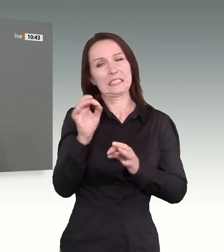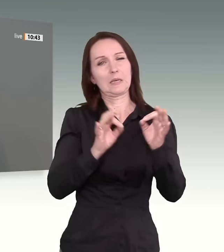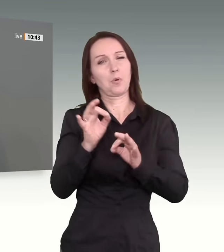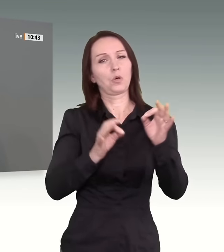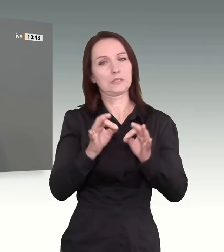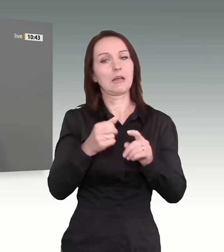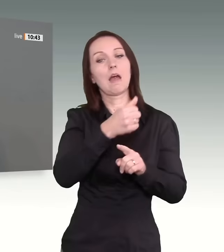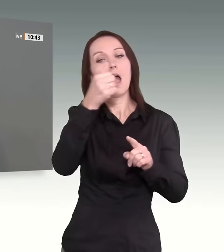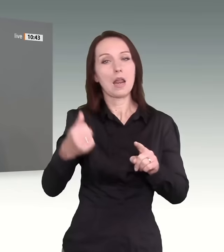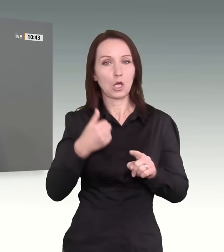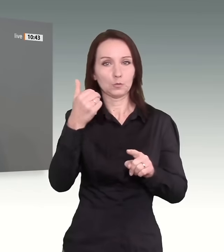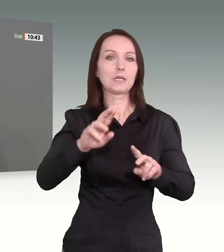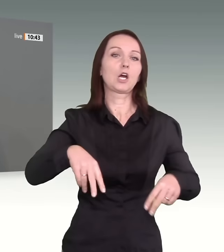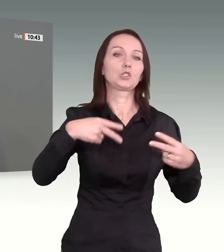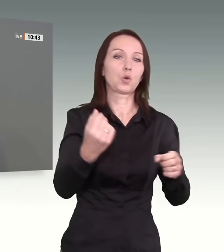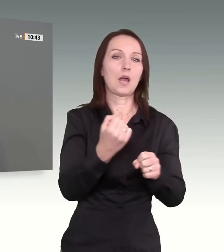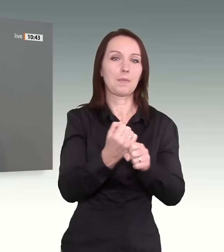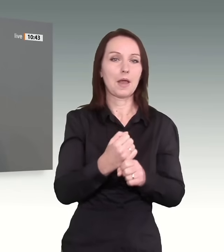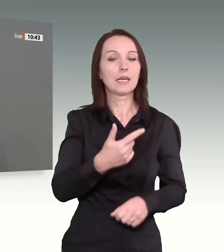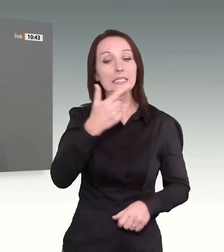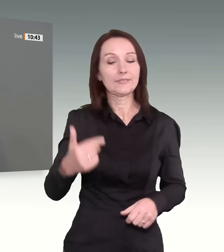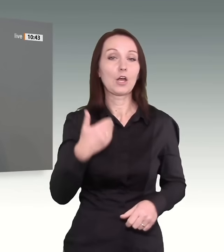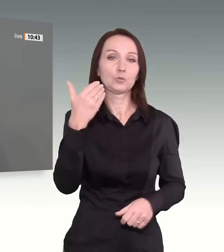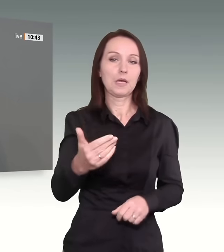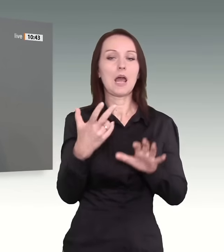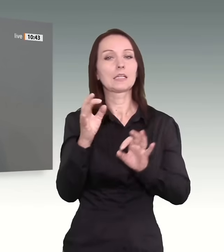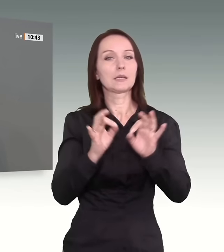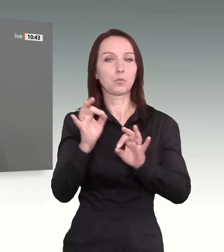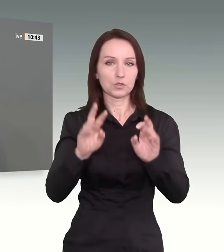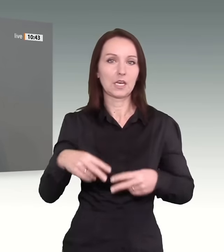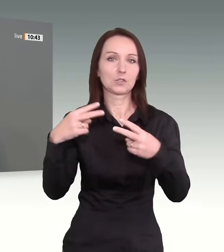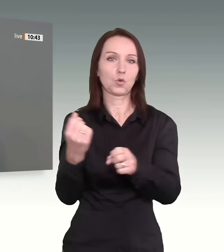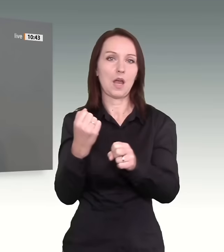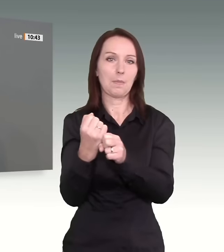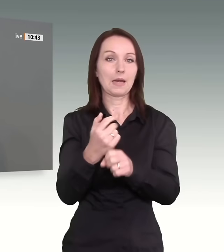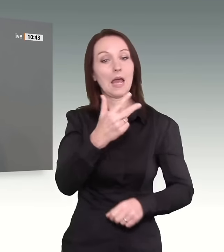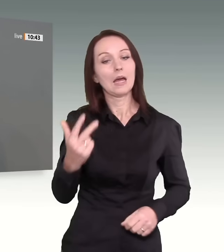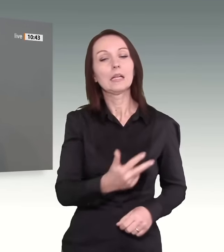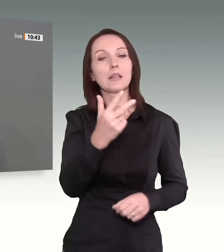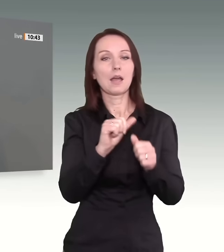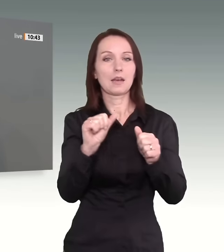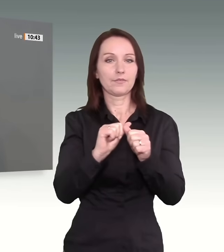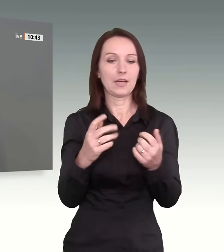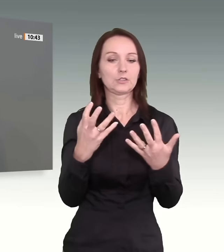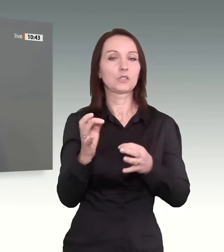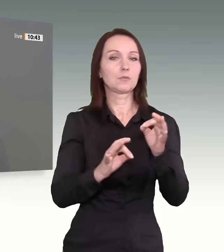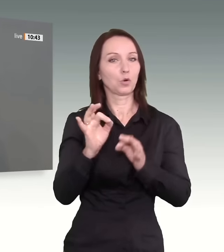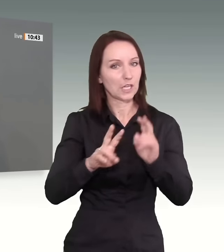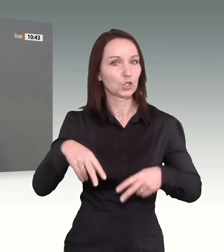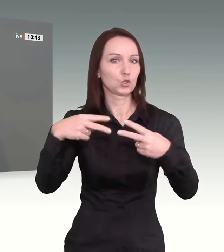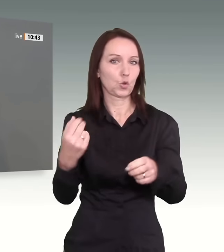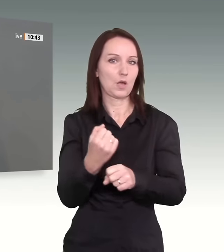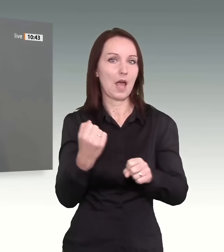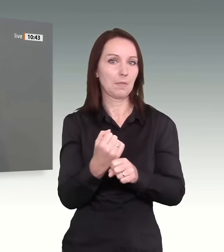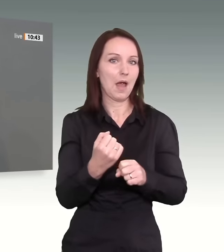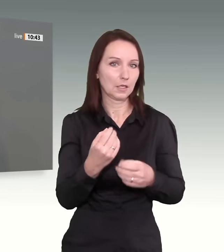in Arbeit. Nach zwei Jahren sind 80 Prozent wieder in Arbeit. Nach drei Jahren knapp 90 Prozent. Und dennoch tun wir